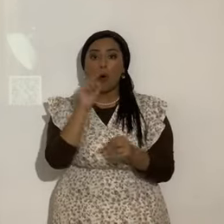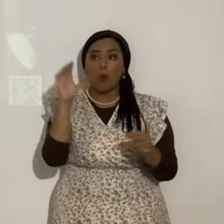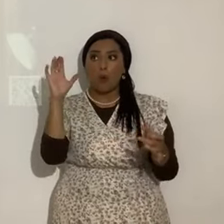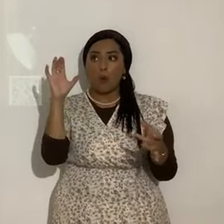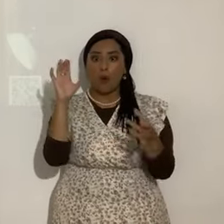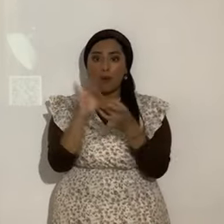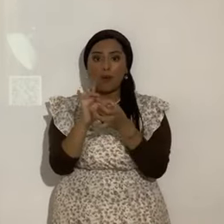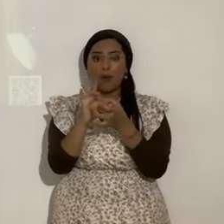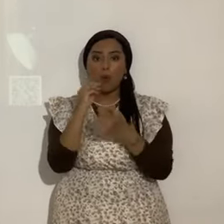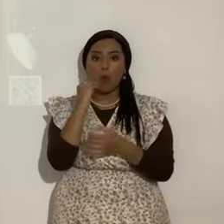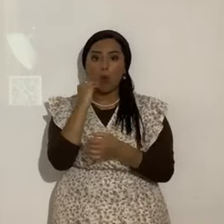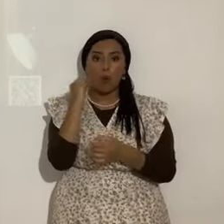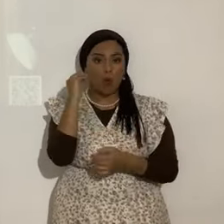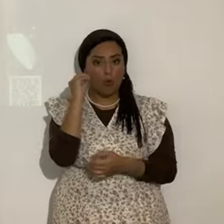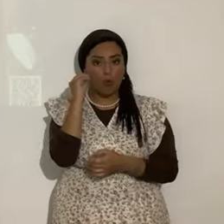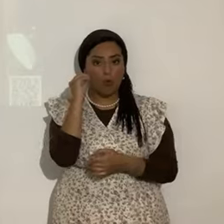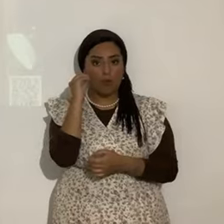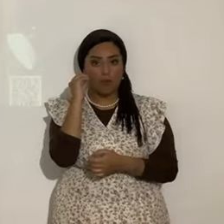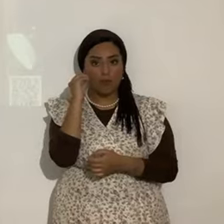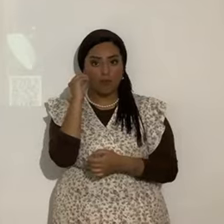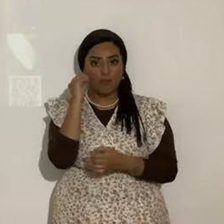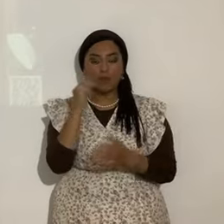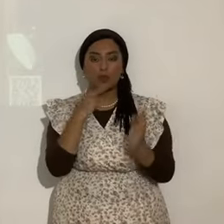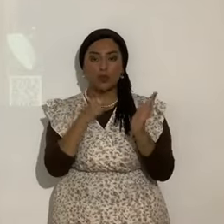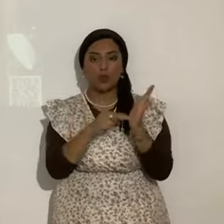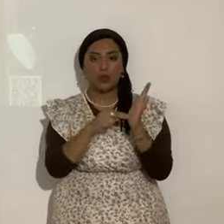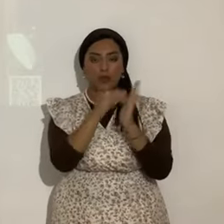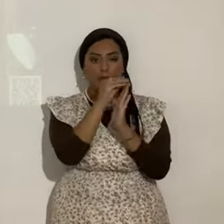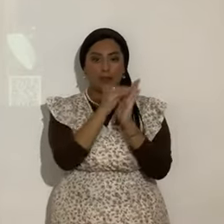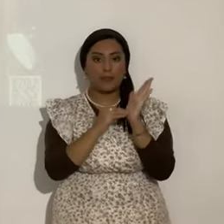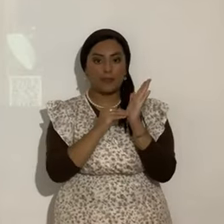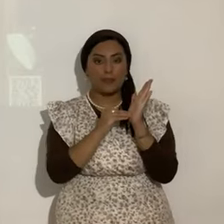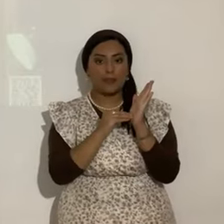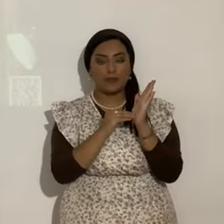hogar. Anótenlo, por favor. ¿Sí?